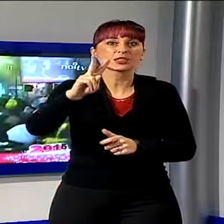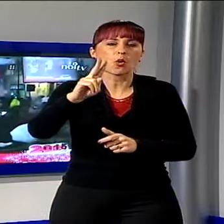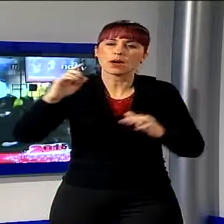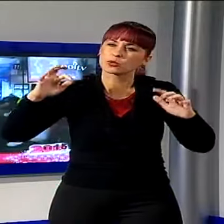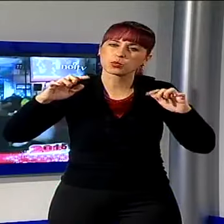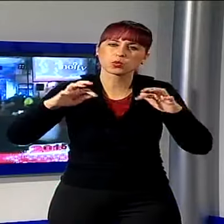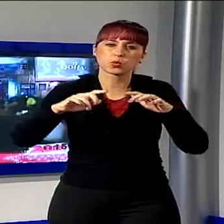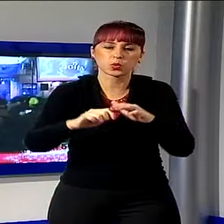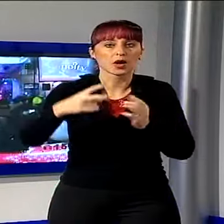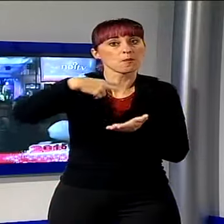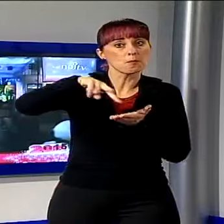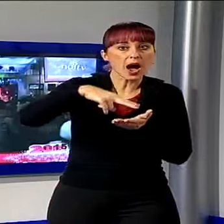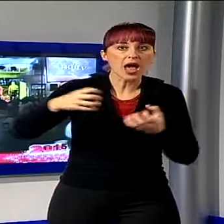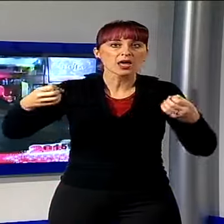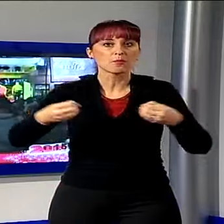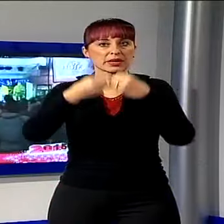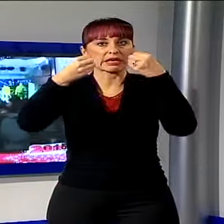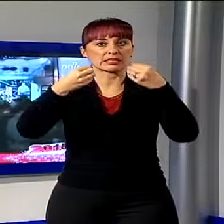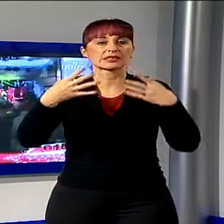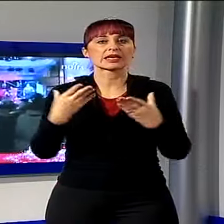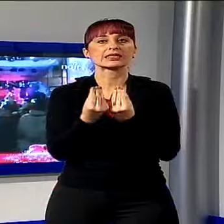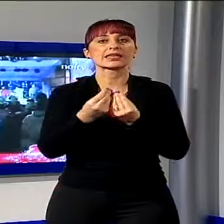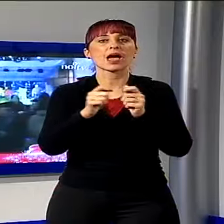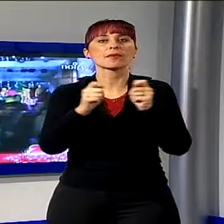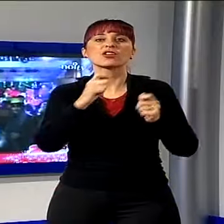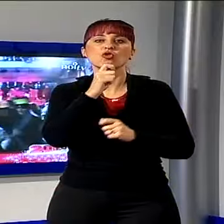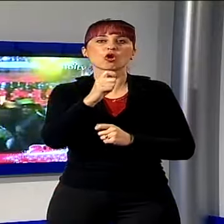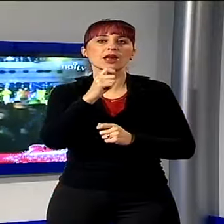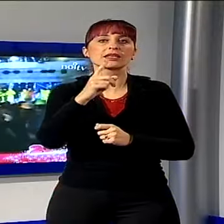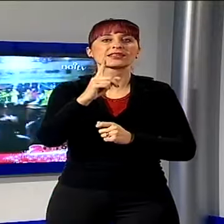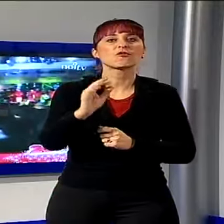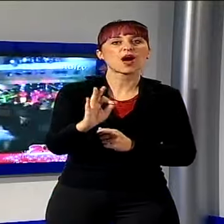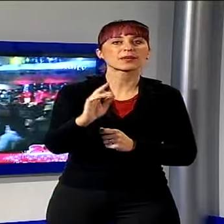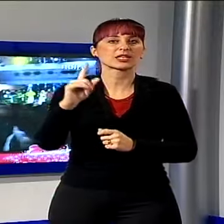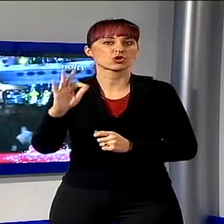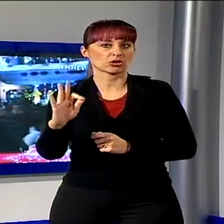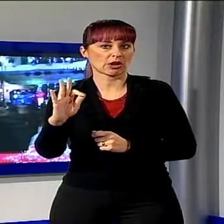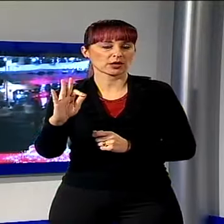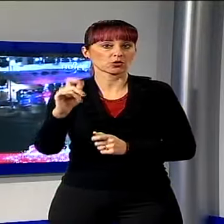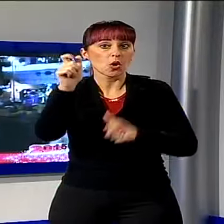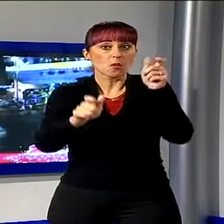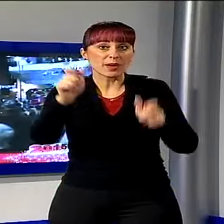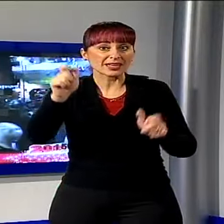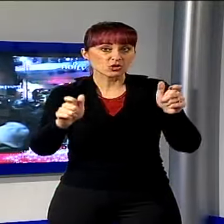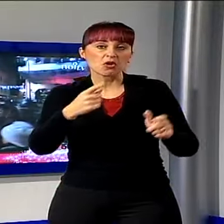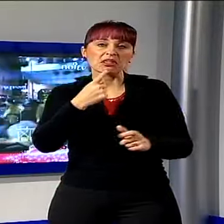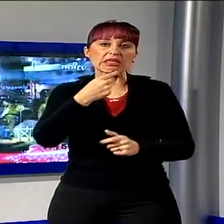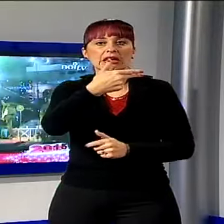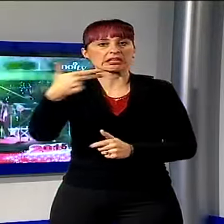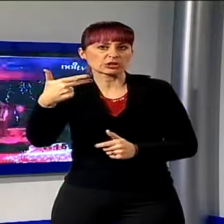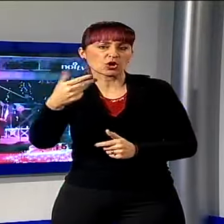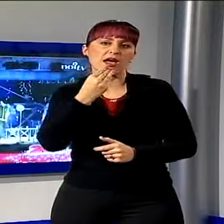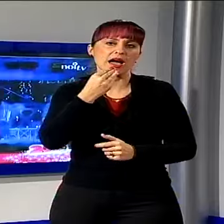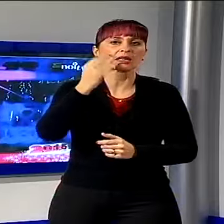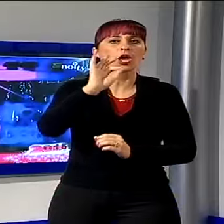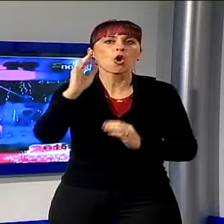Tra balli e brindisi guidati da Fabrizio Di Ulaiuti, l'ambiente si è scaldato richiamando le persone che prima avevano festeggiato nei